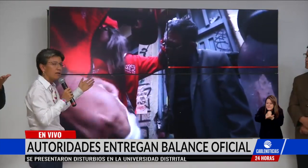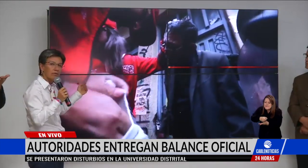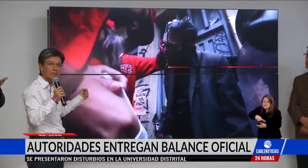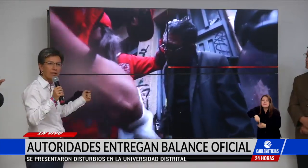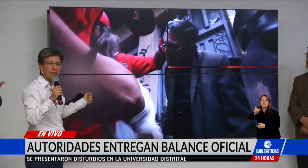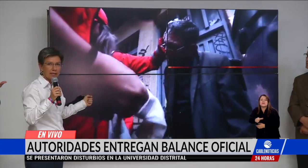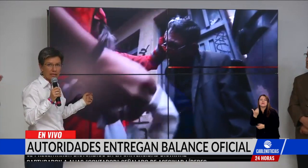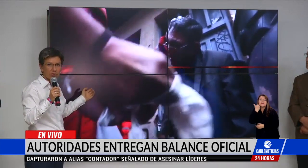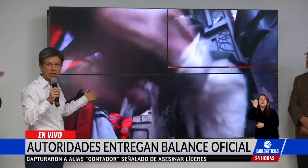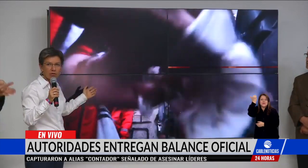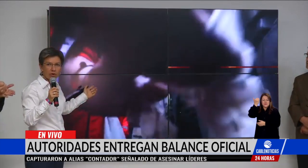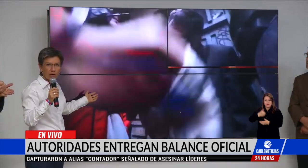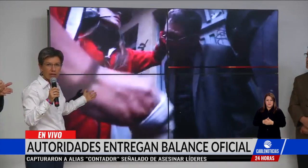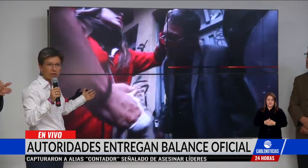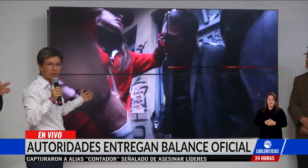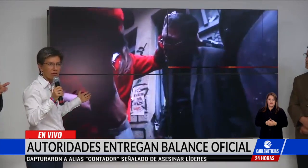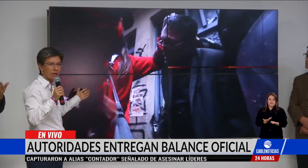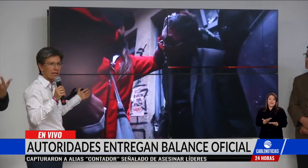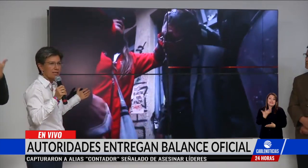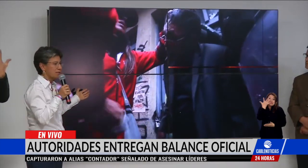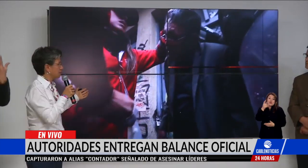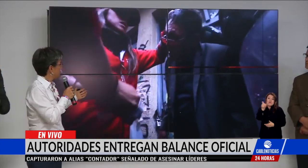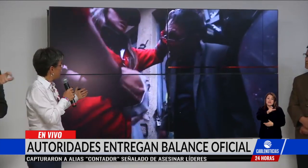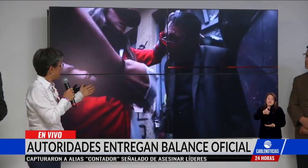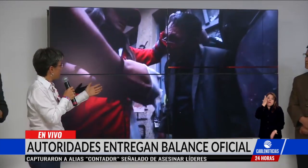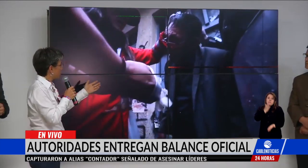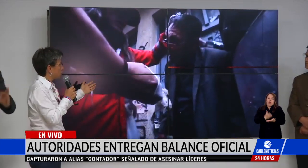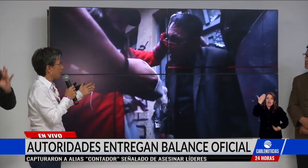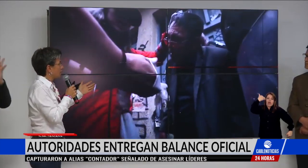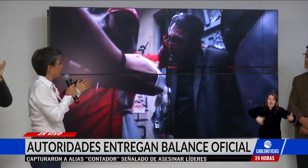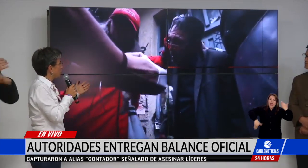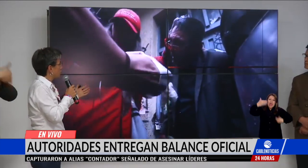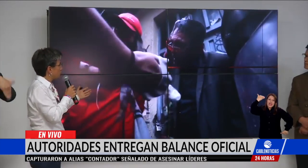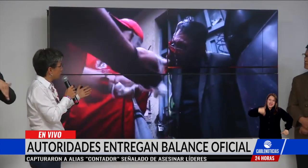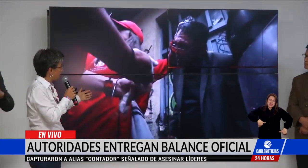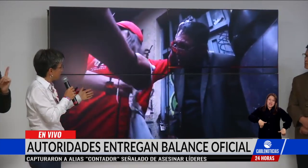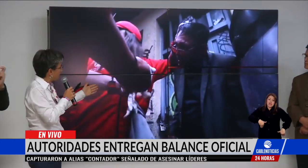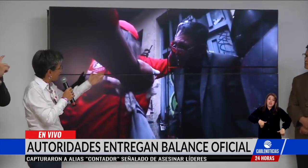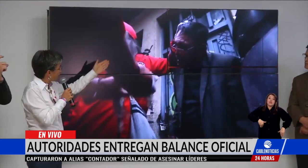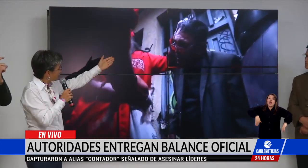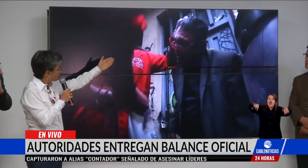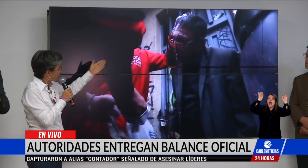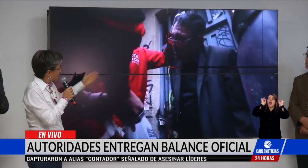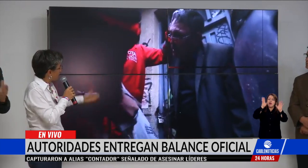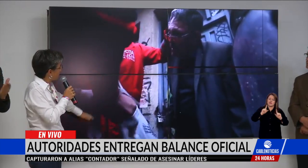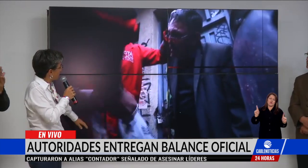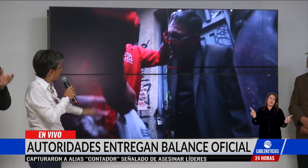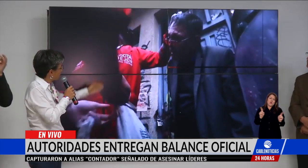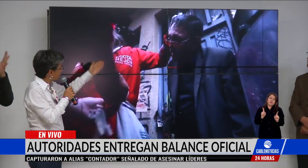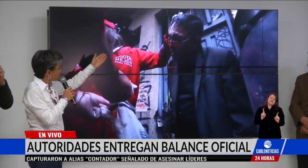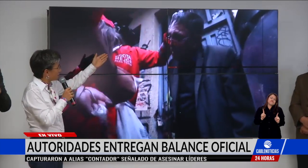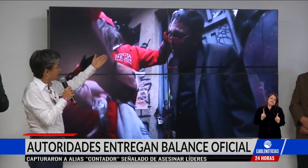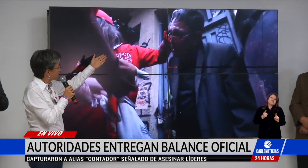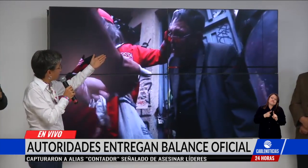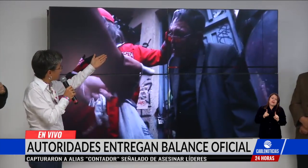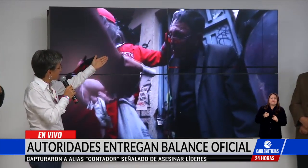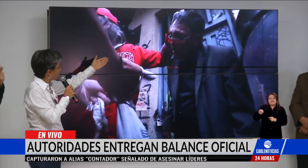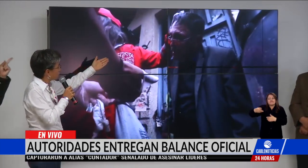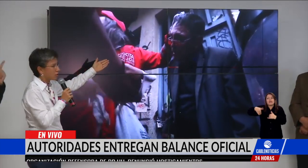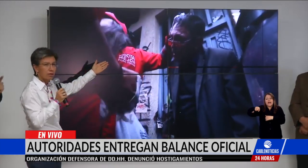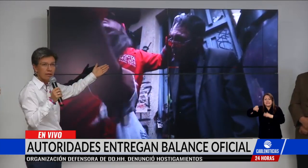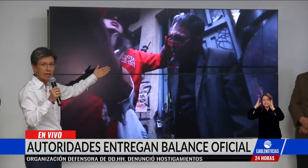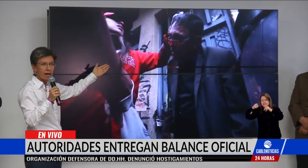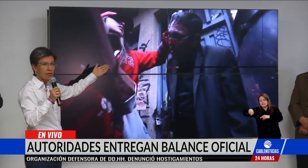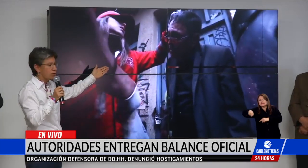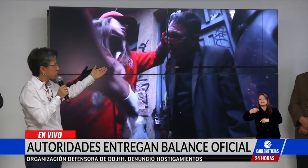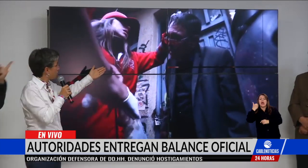para remitirlo. De estos cinco heridos civiles, por fortuna ninguno tuvo tal vez nada grave, tal vez el más difícil fue el pobre